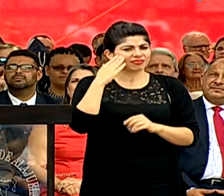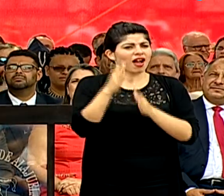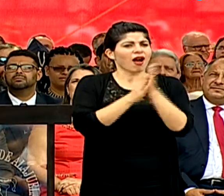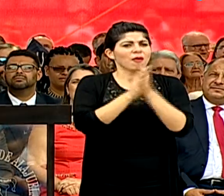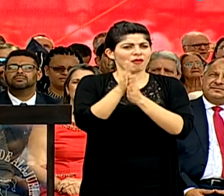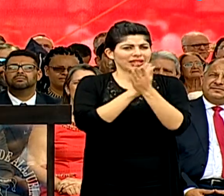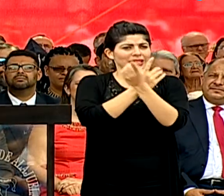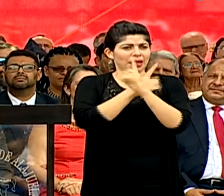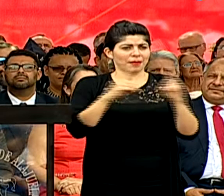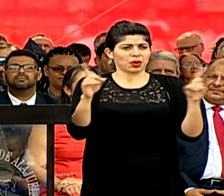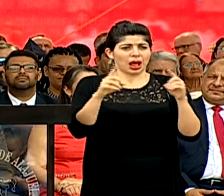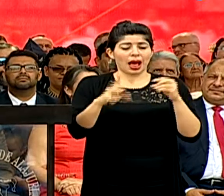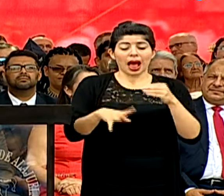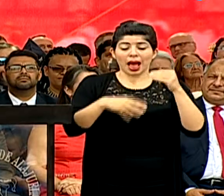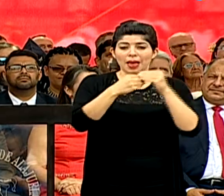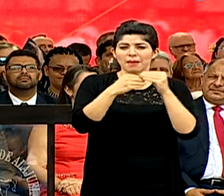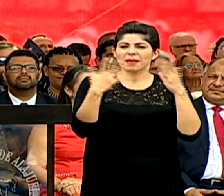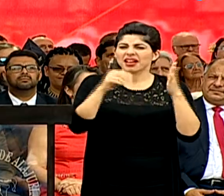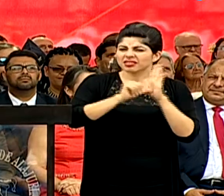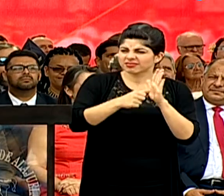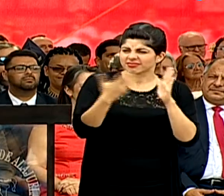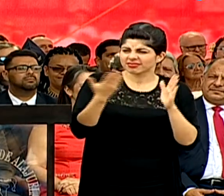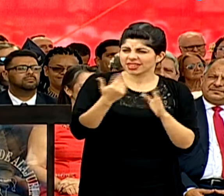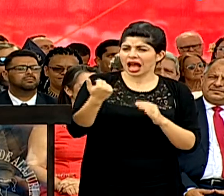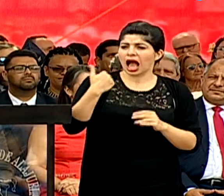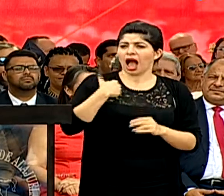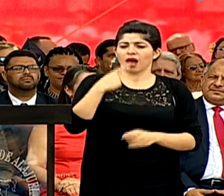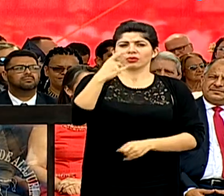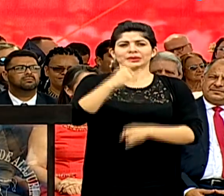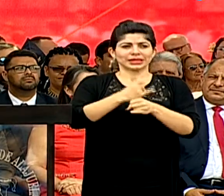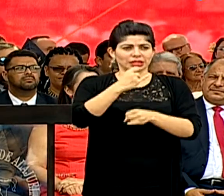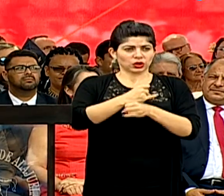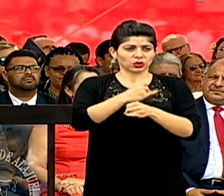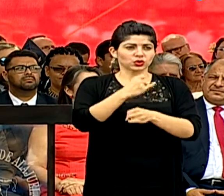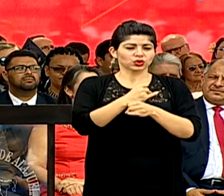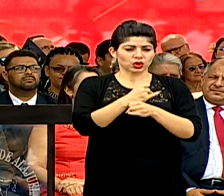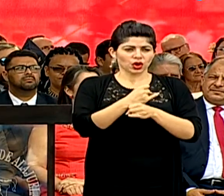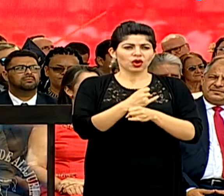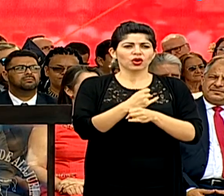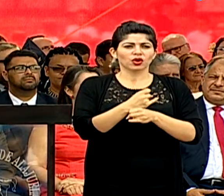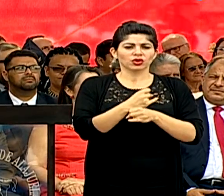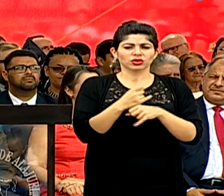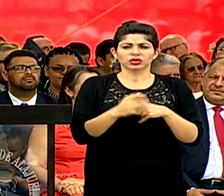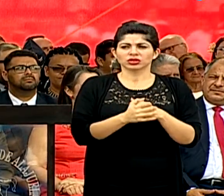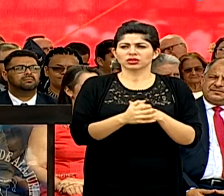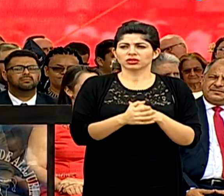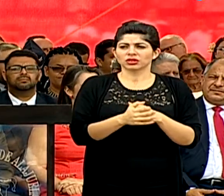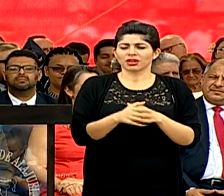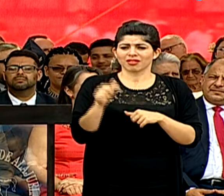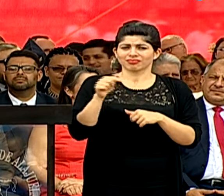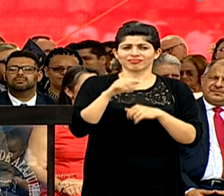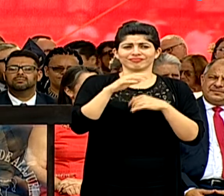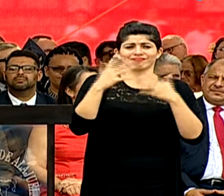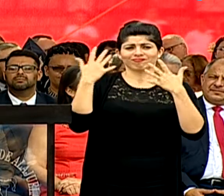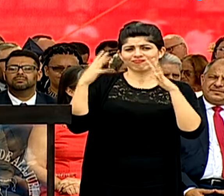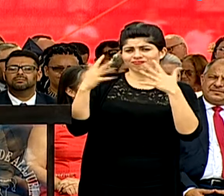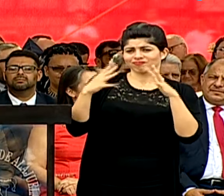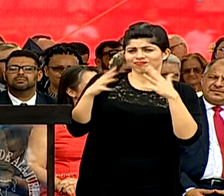Además de destacar que tenemos una institución que fue aplaudida